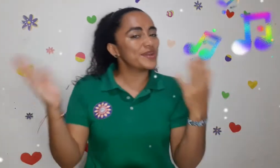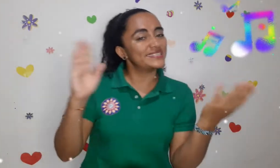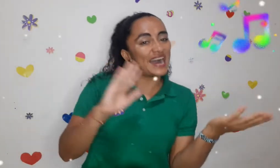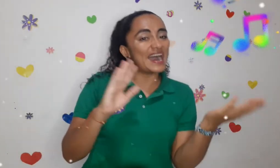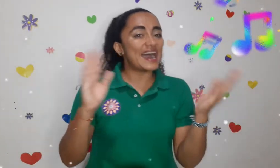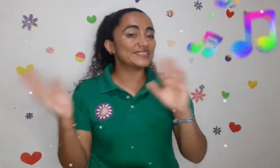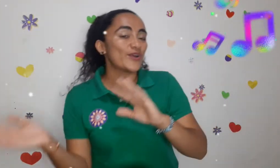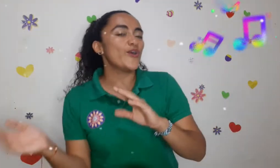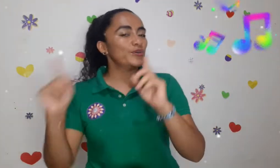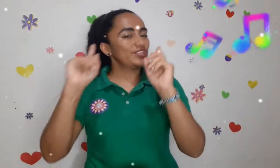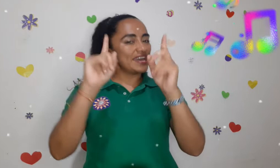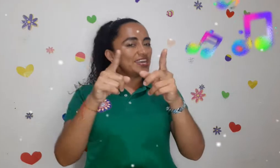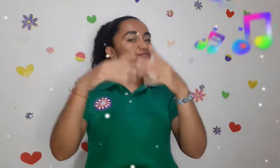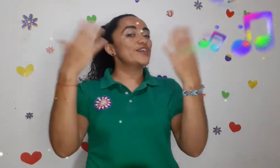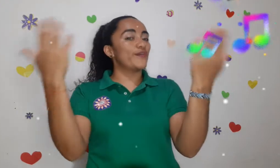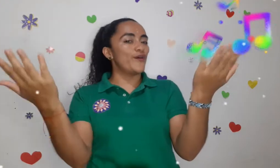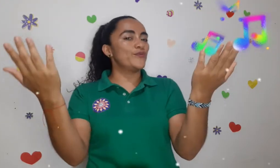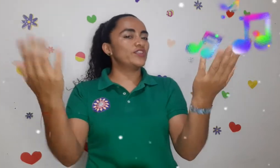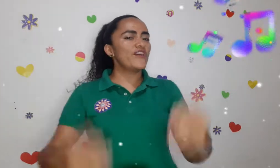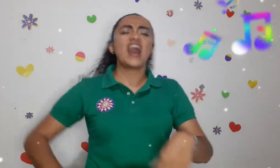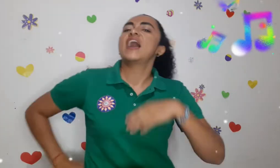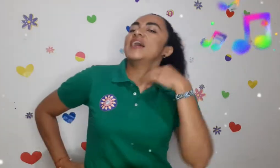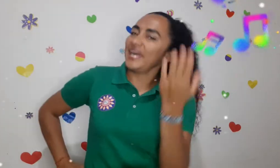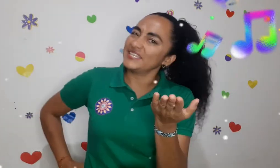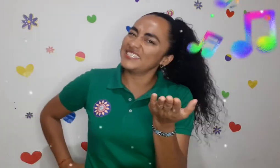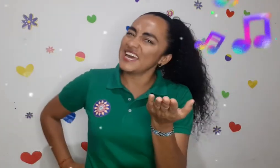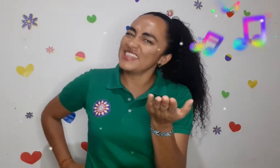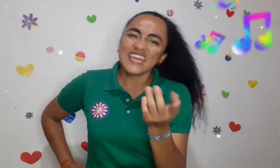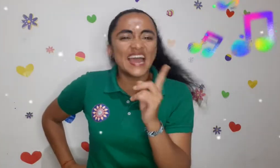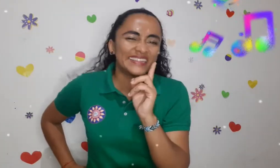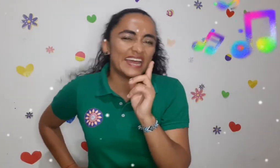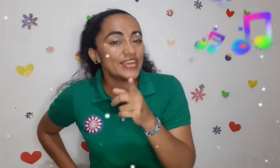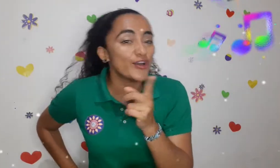estás? ¿Cómo te ha ido y cómo te va? Este día he traído